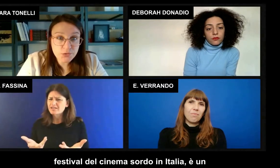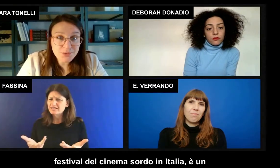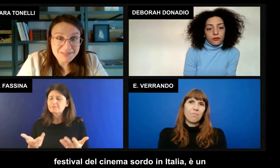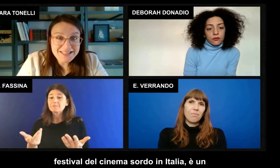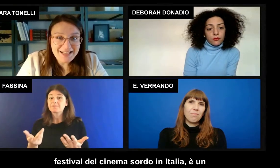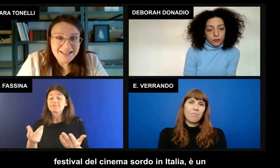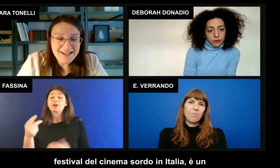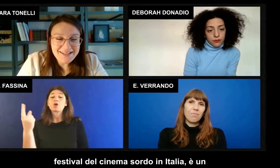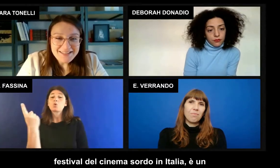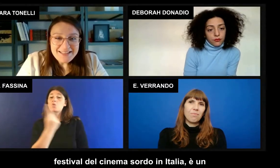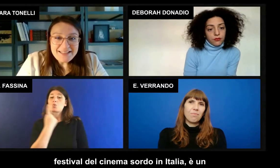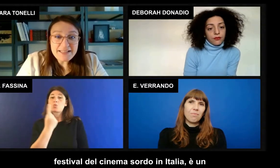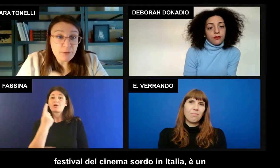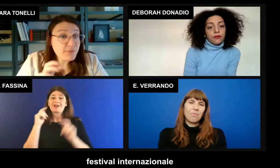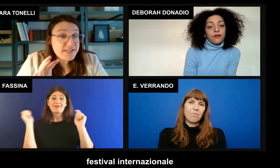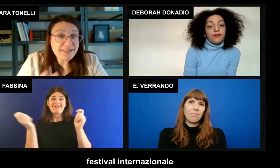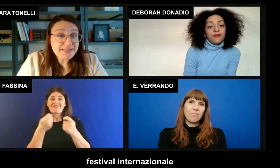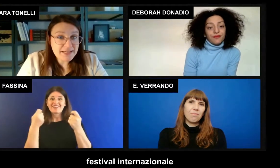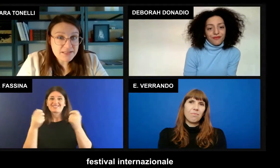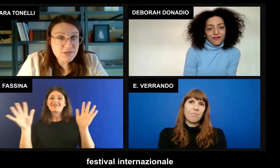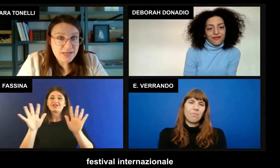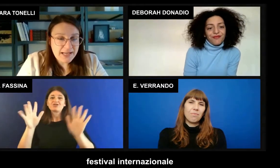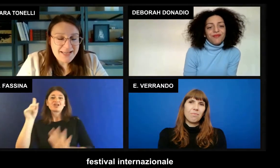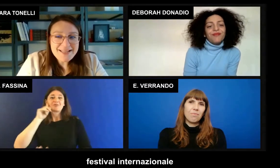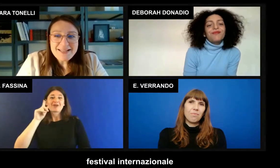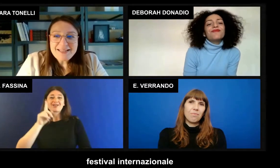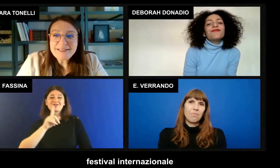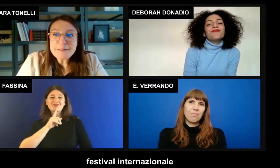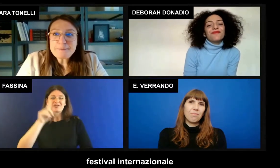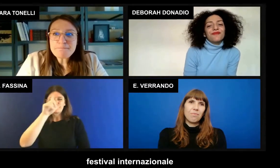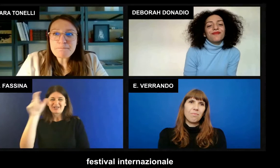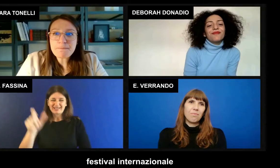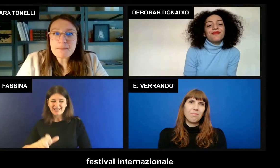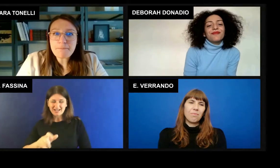cinema sordo in Italia. È un festival internazionale